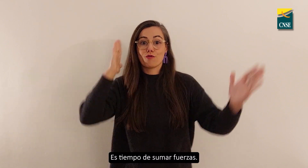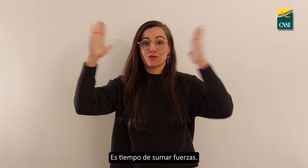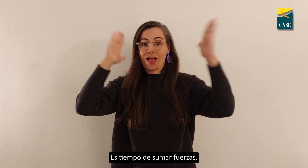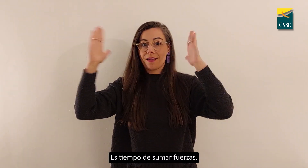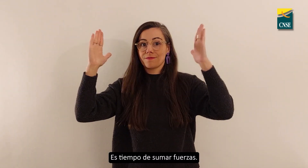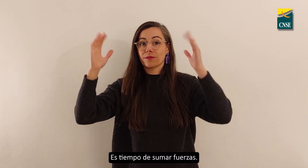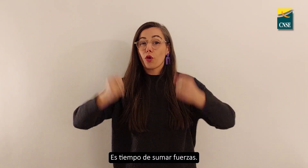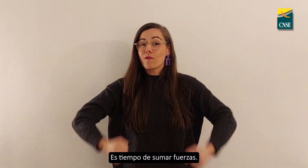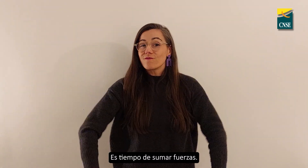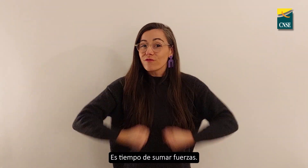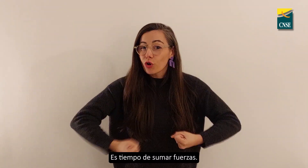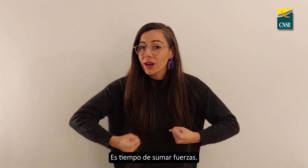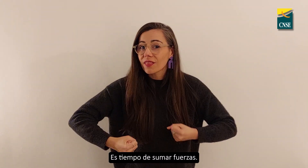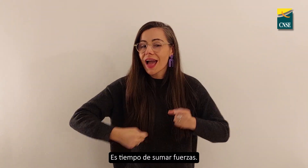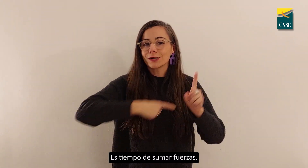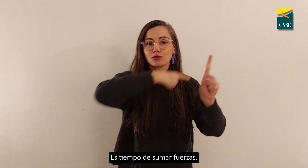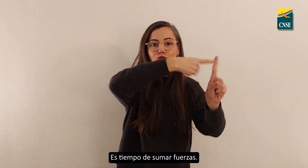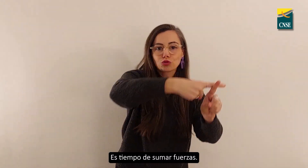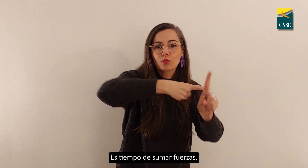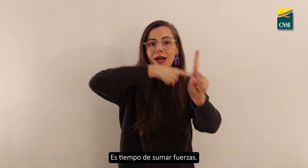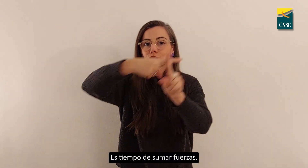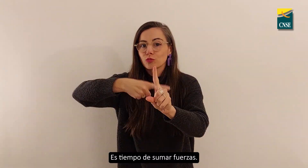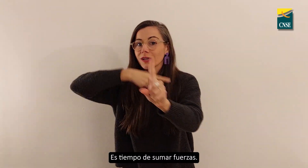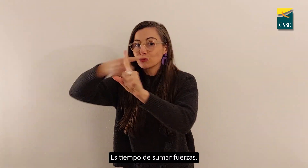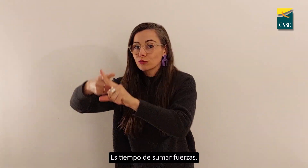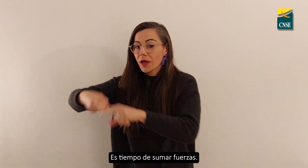Es tiempo de sumar fuerzas.